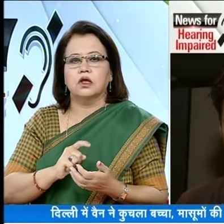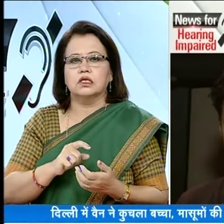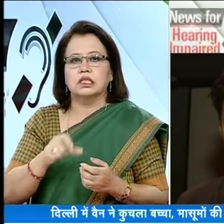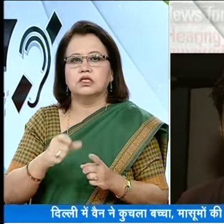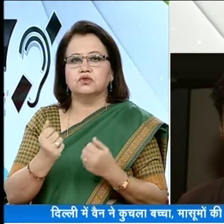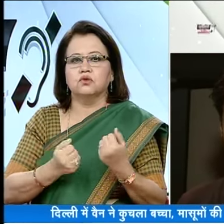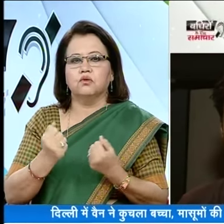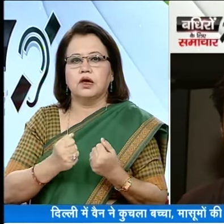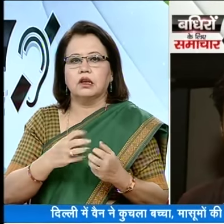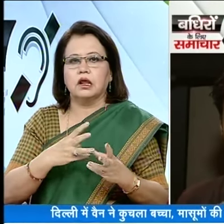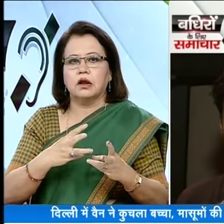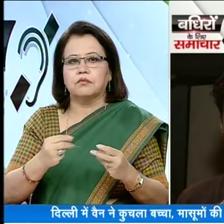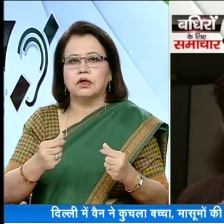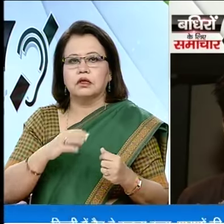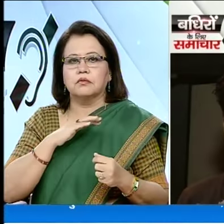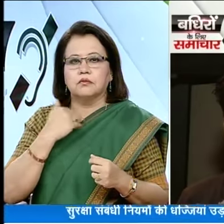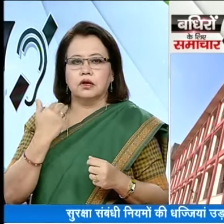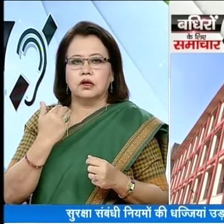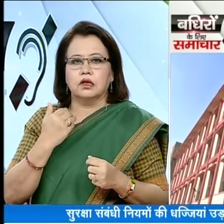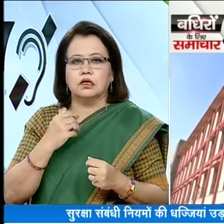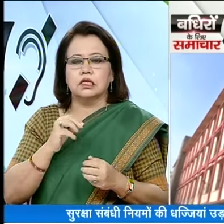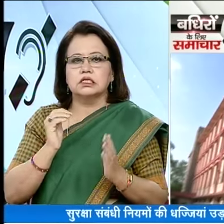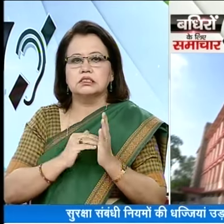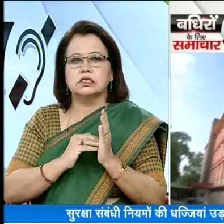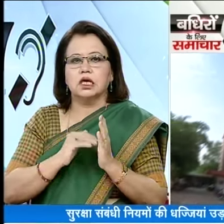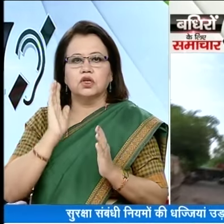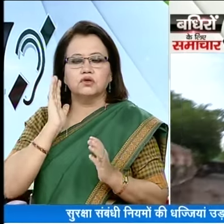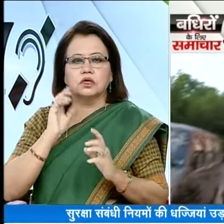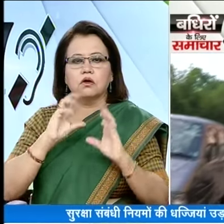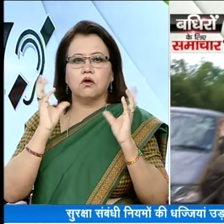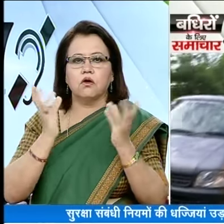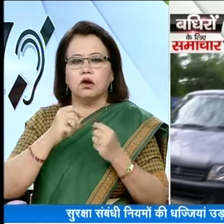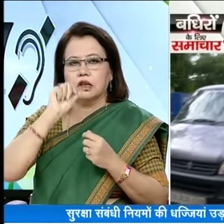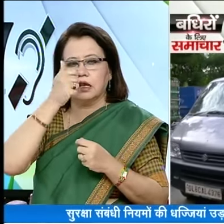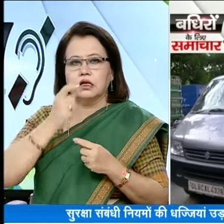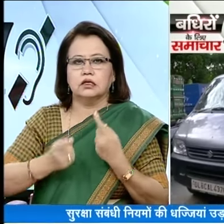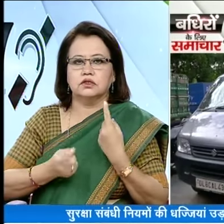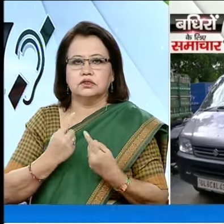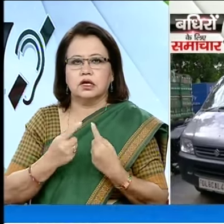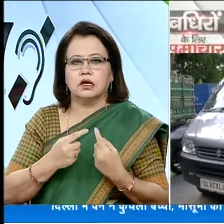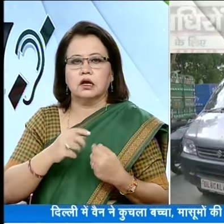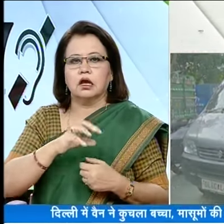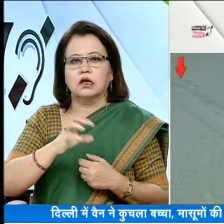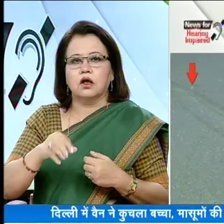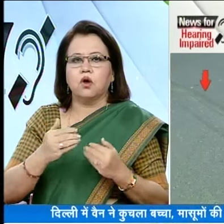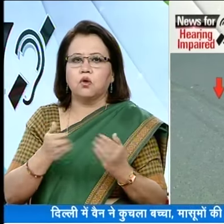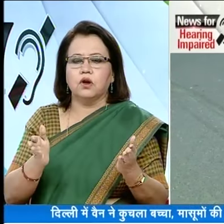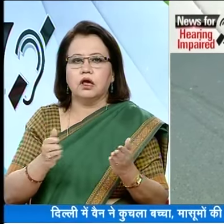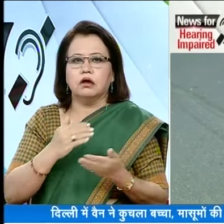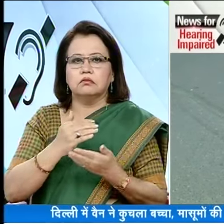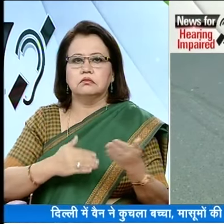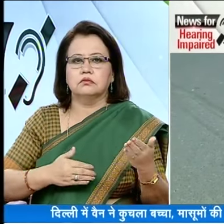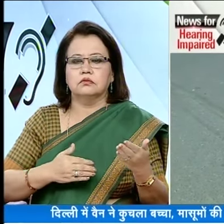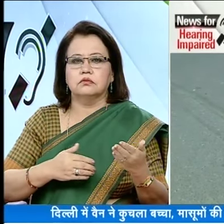दिली में स्कूल वेन से कुछ अगर एक बच्चे की मौत के बाद Zee News ने देश भर में रियाल्टी चेक किया कई जगा